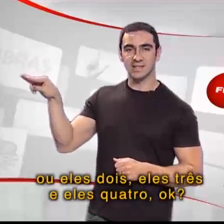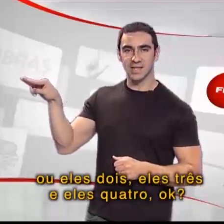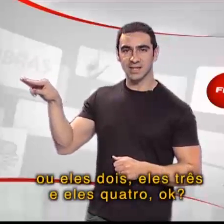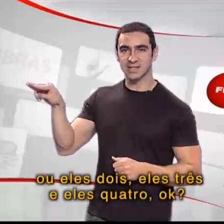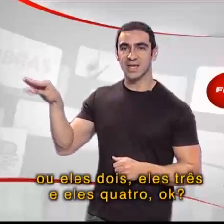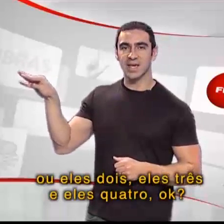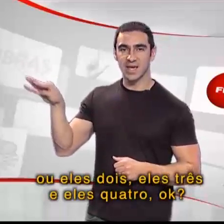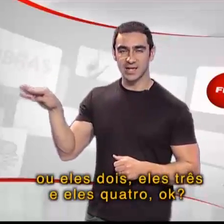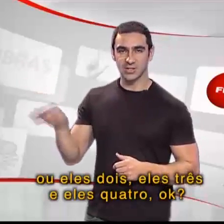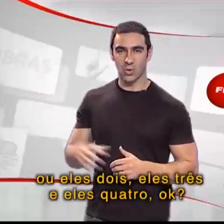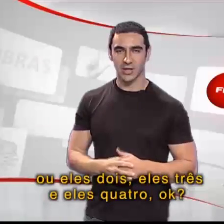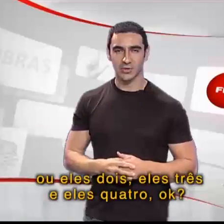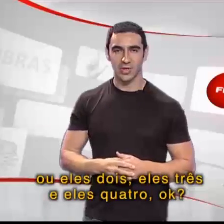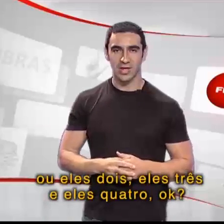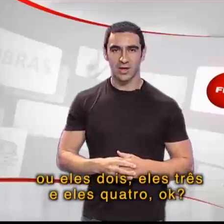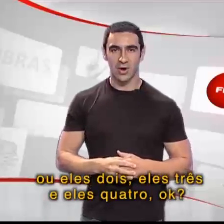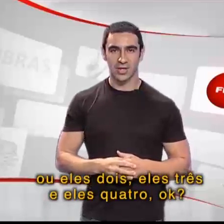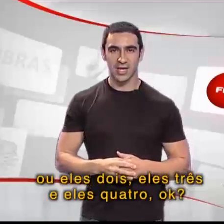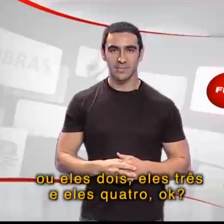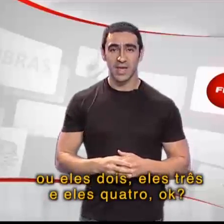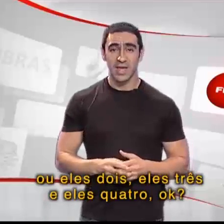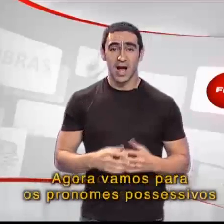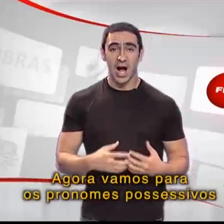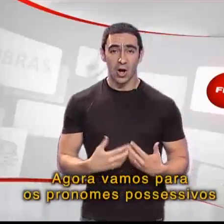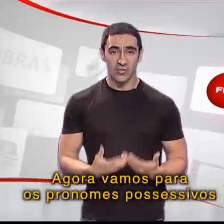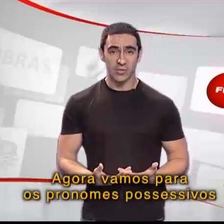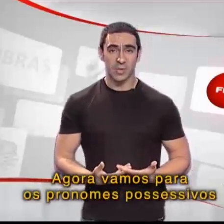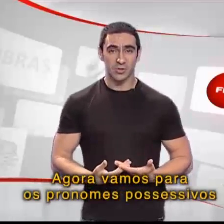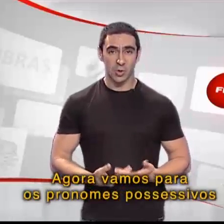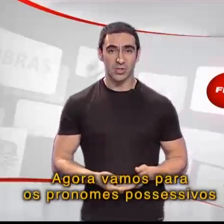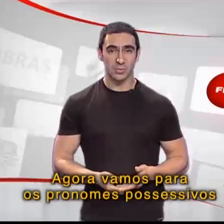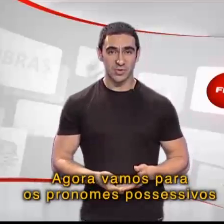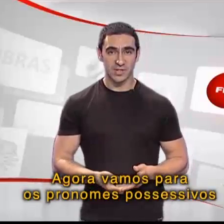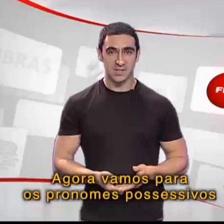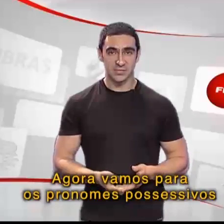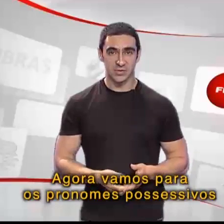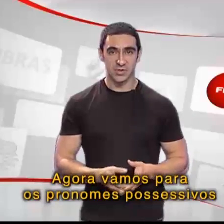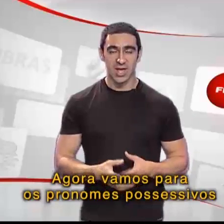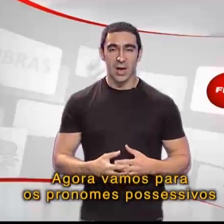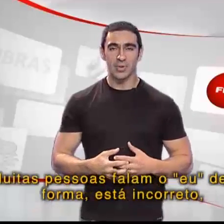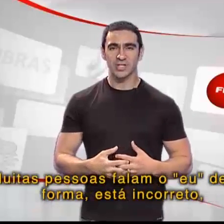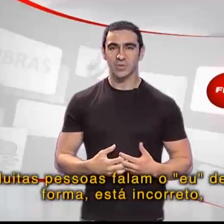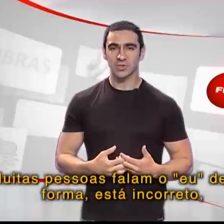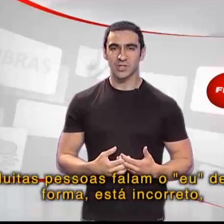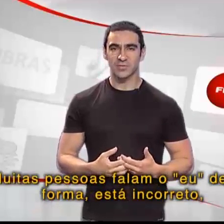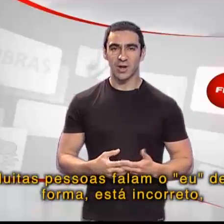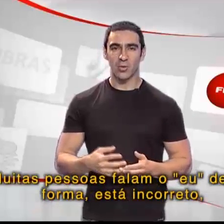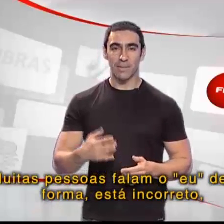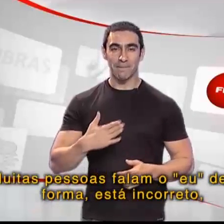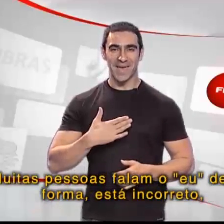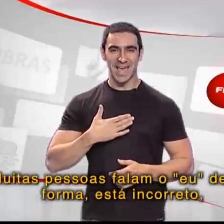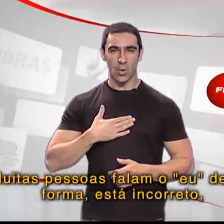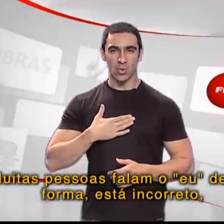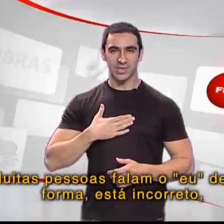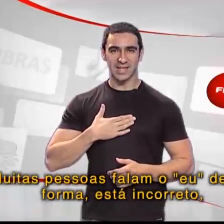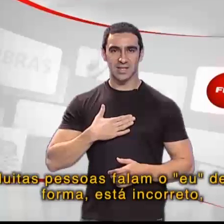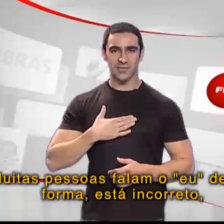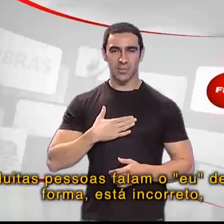três, eles quatro. Ok? Agora vamos para os pronomes possessivos. Muitas pessoas falam eu desta forma.